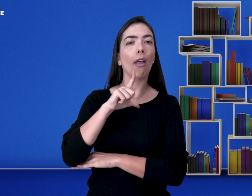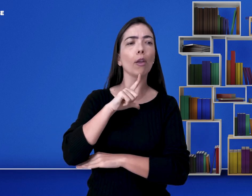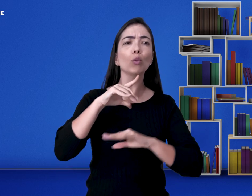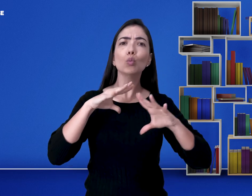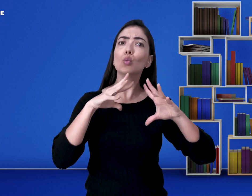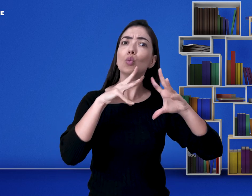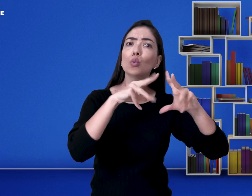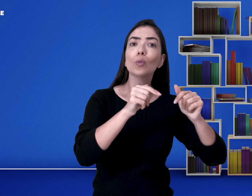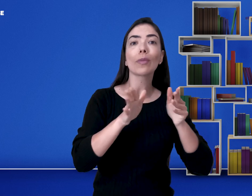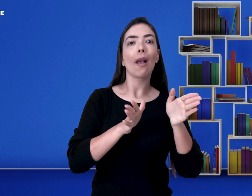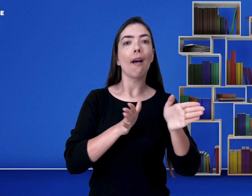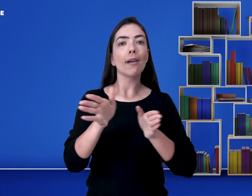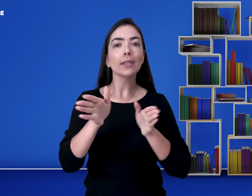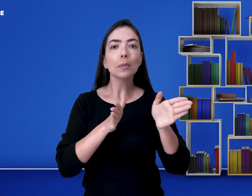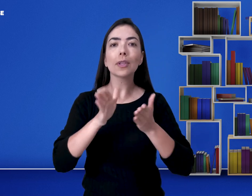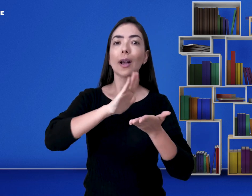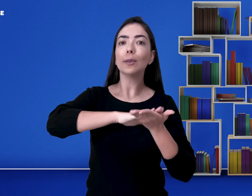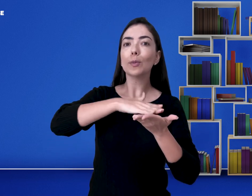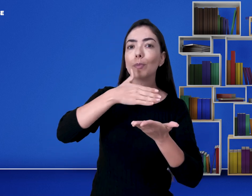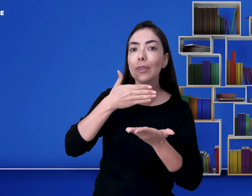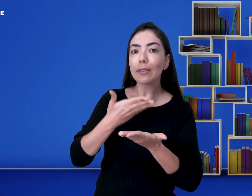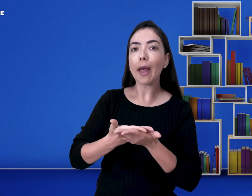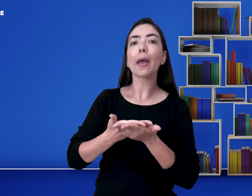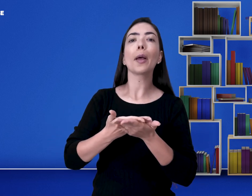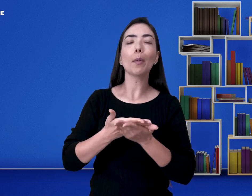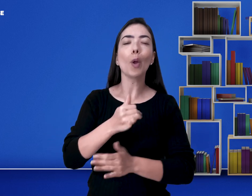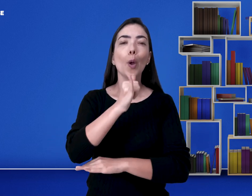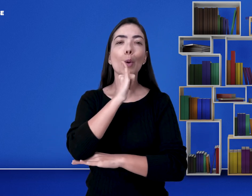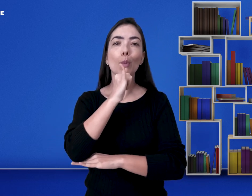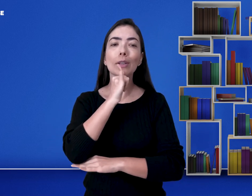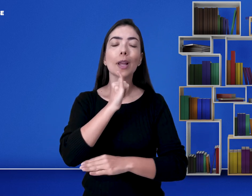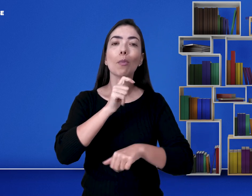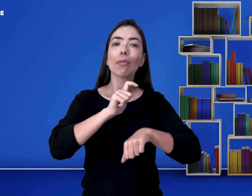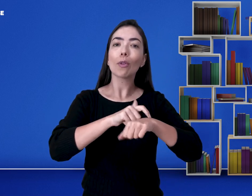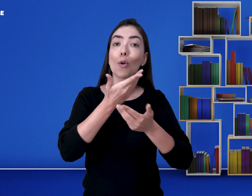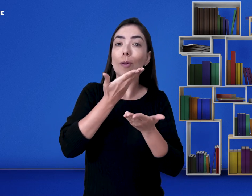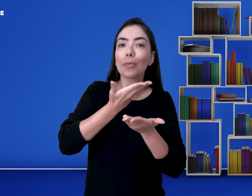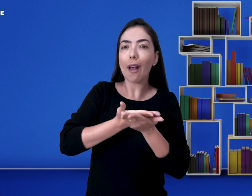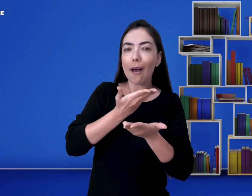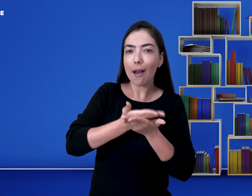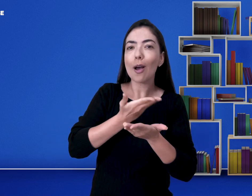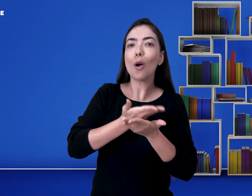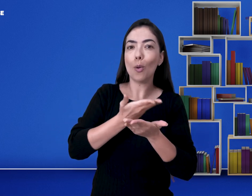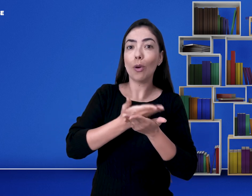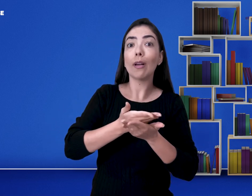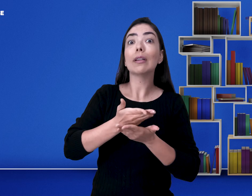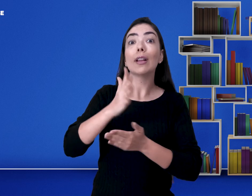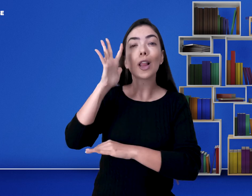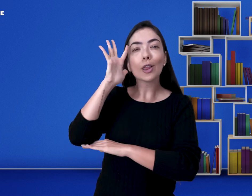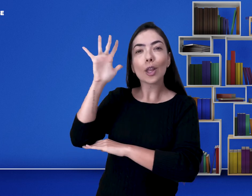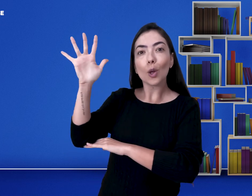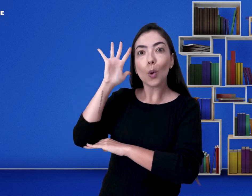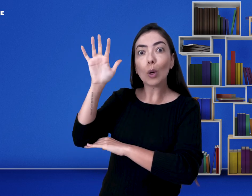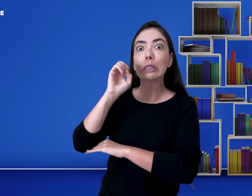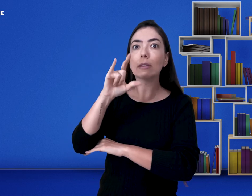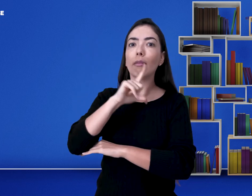ter acessibilidade para que ele seja bem atendido. Vamos supor, na aula teórica, é